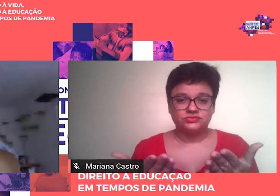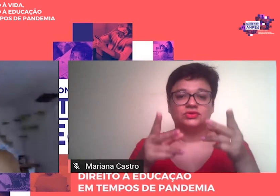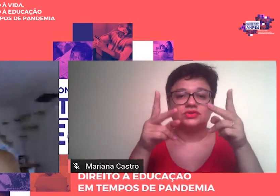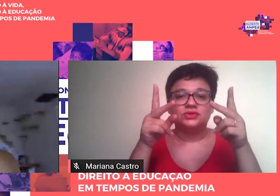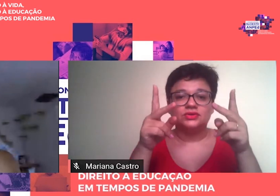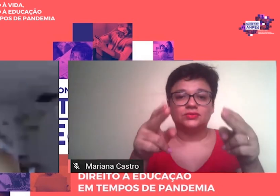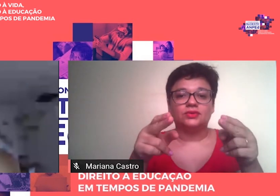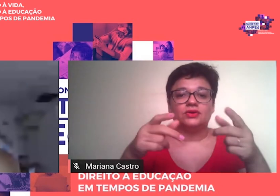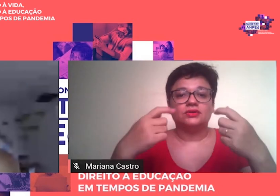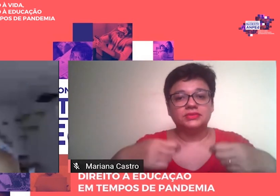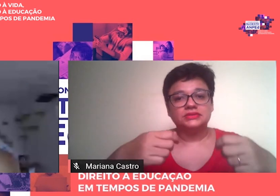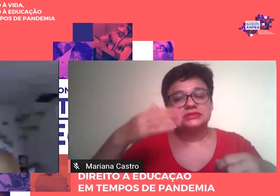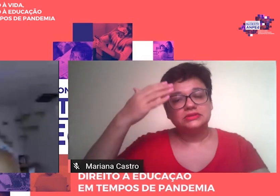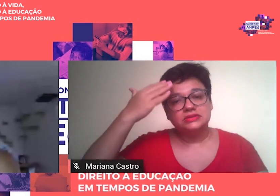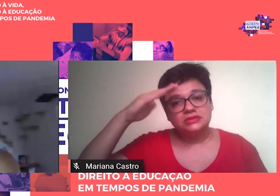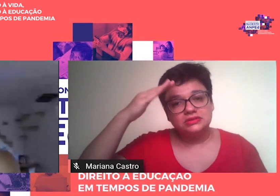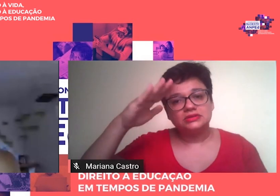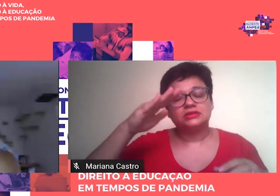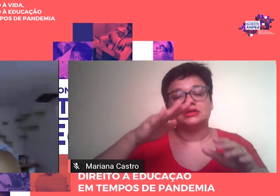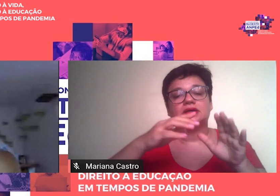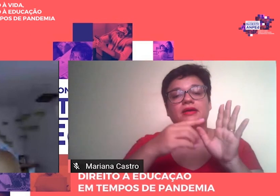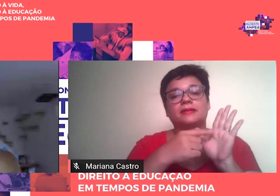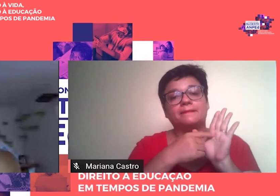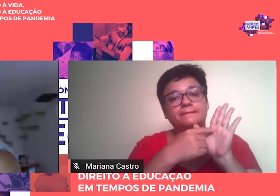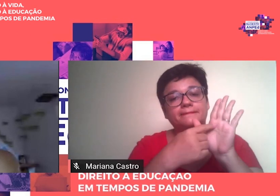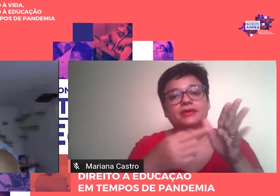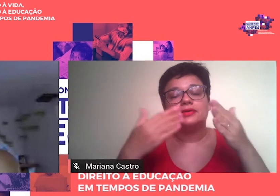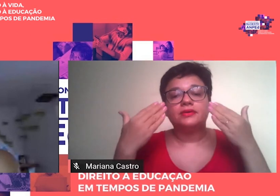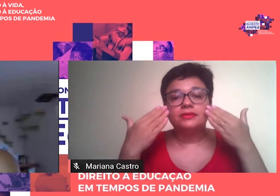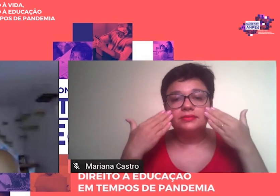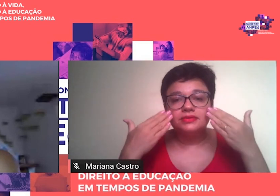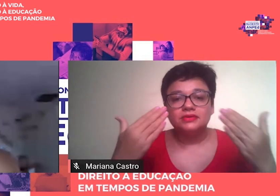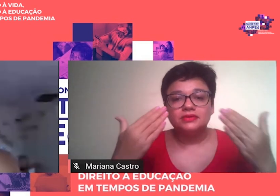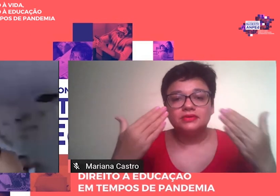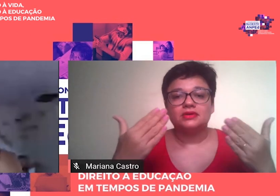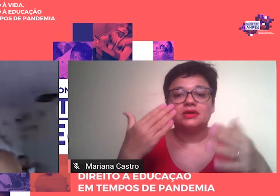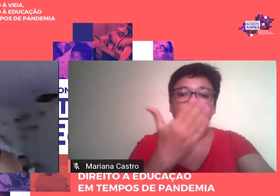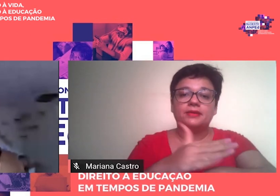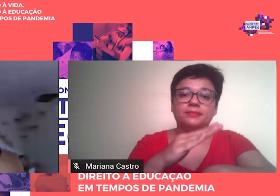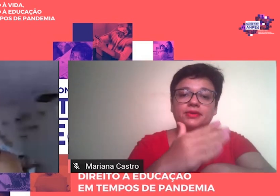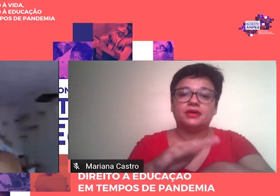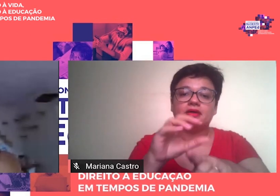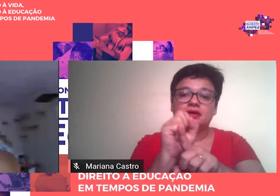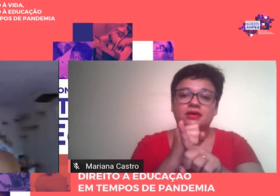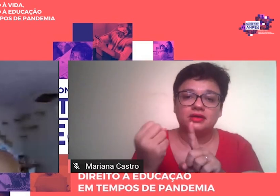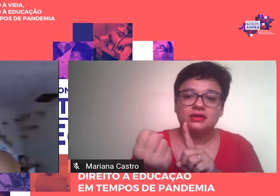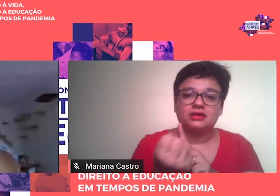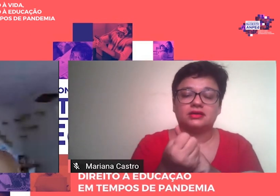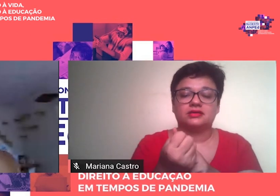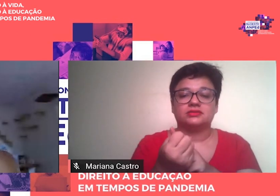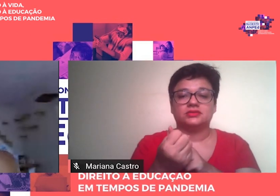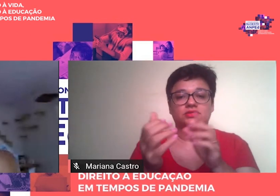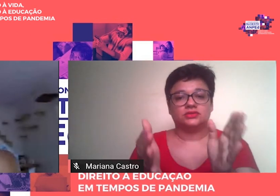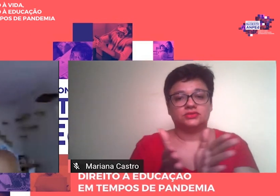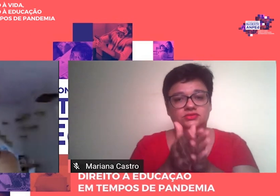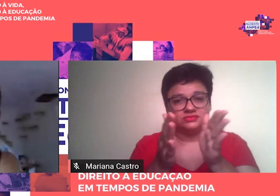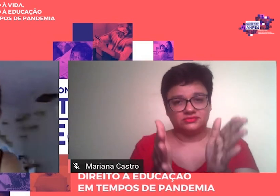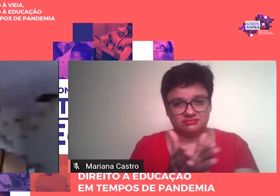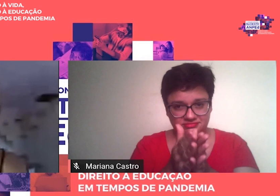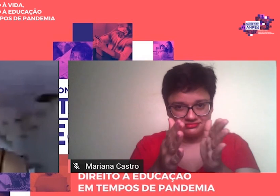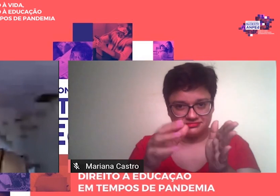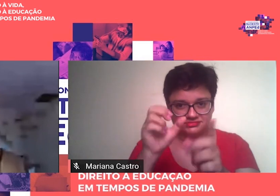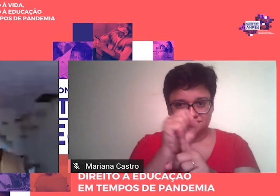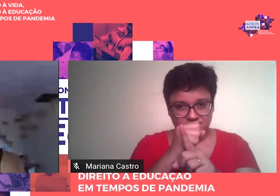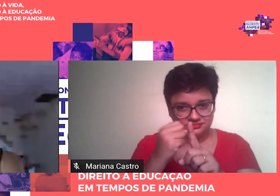entendidas como manifestações da prática social própria da sociedade de classes. Trata-se de uma